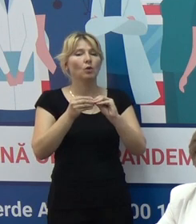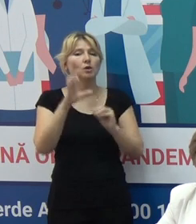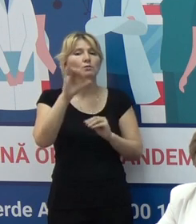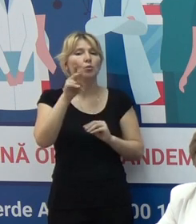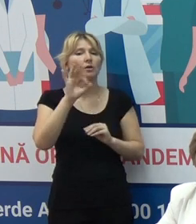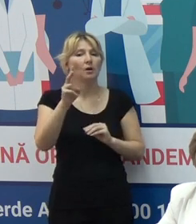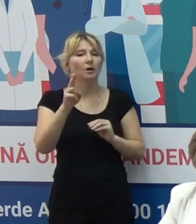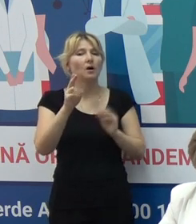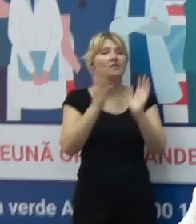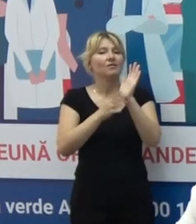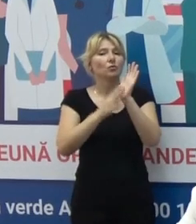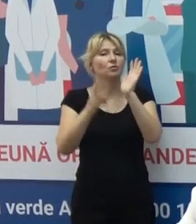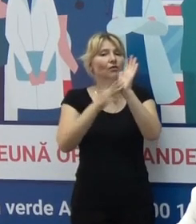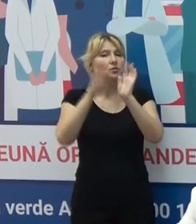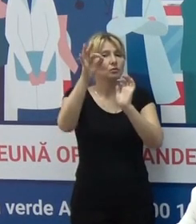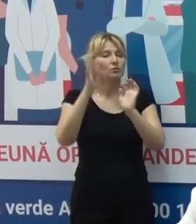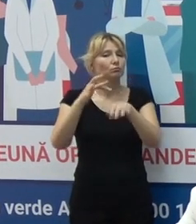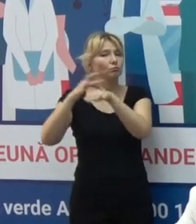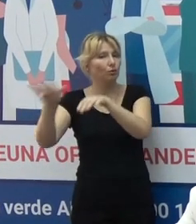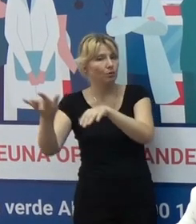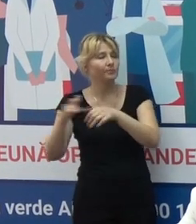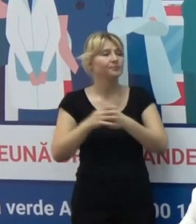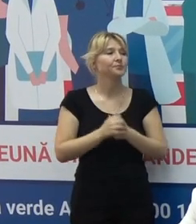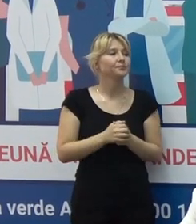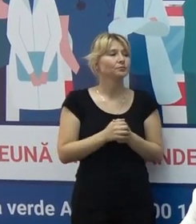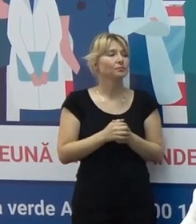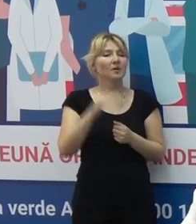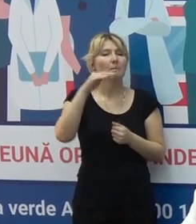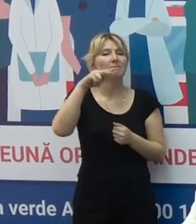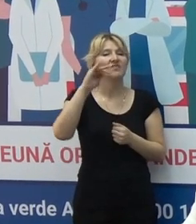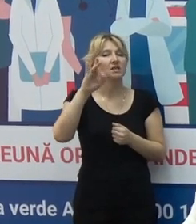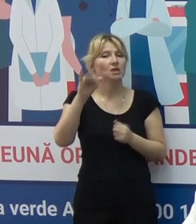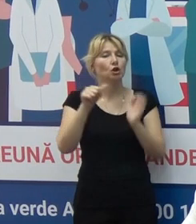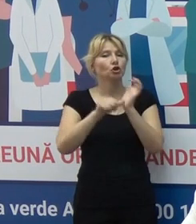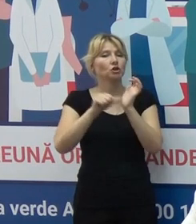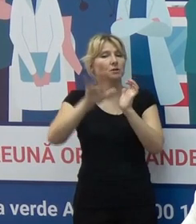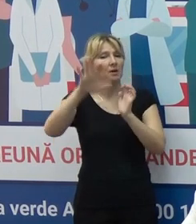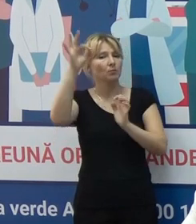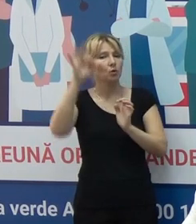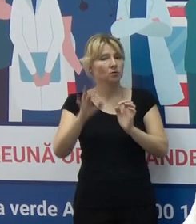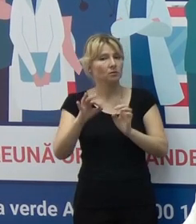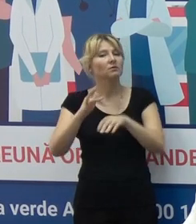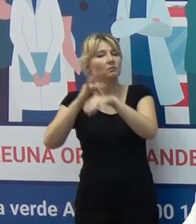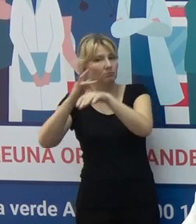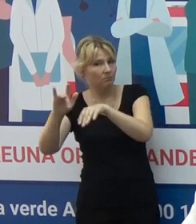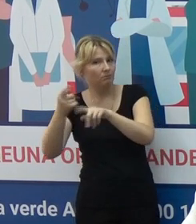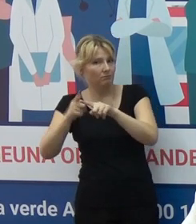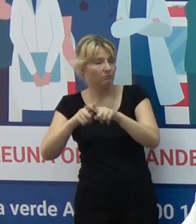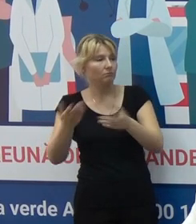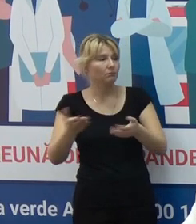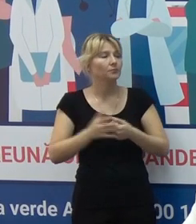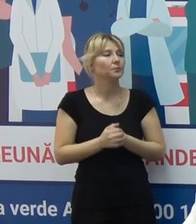Sputnik, peste 98% au fost utilizate, cu privire la vaccinul Pfizer, peste 65% au fost utilizate,